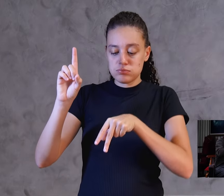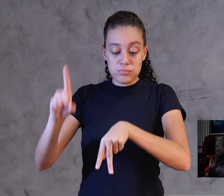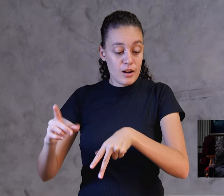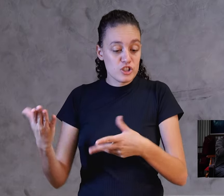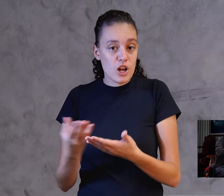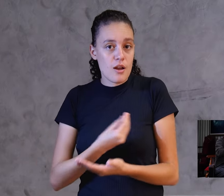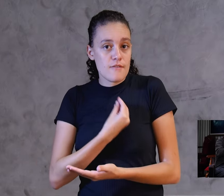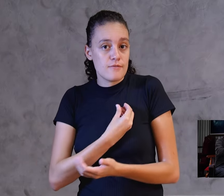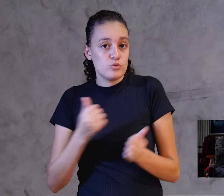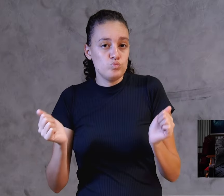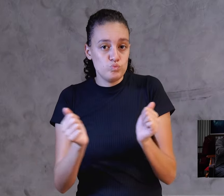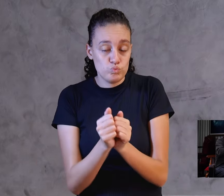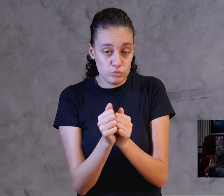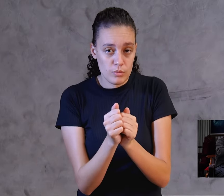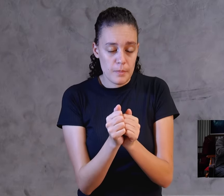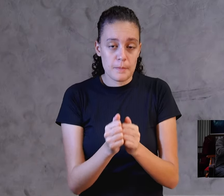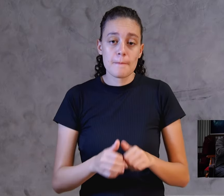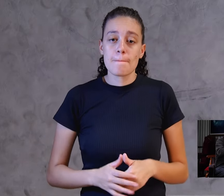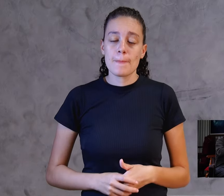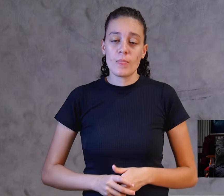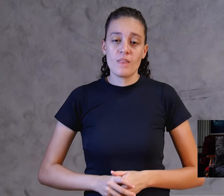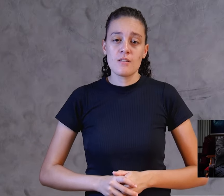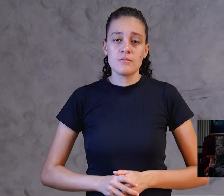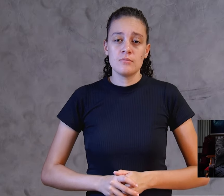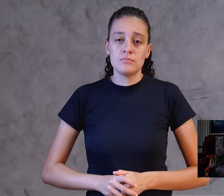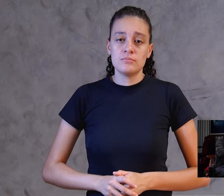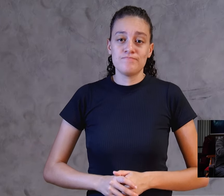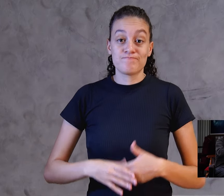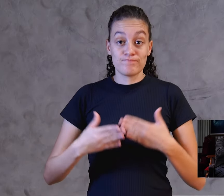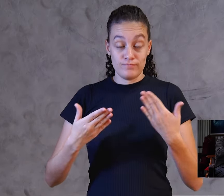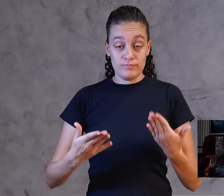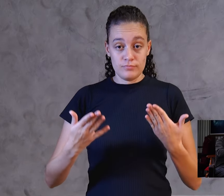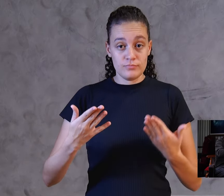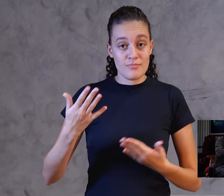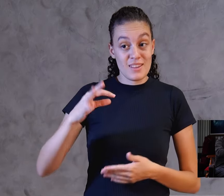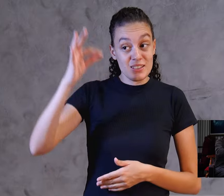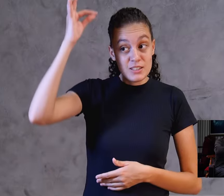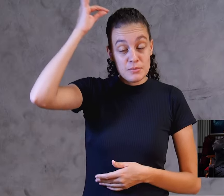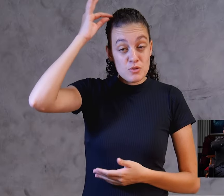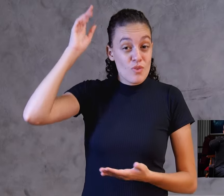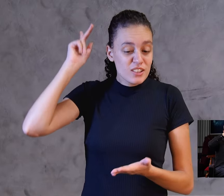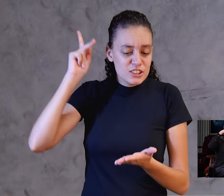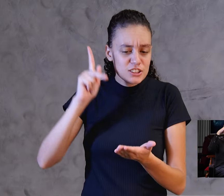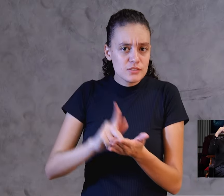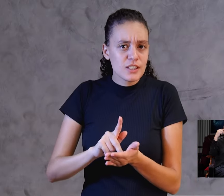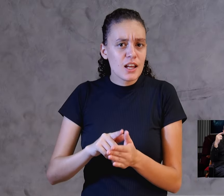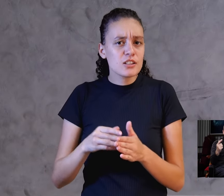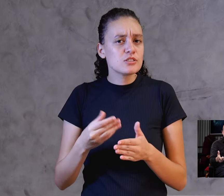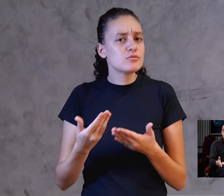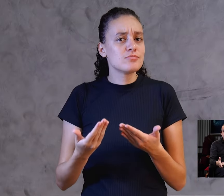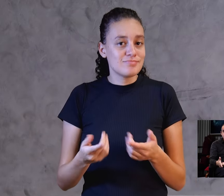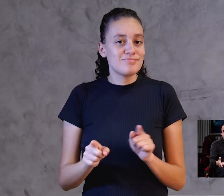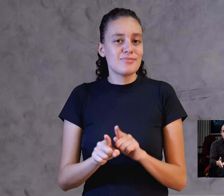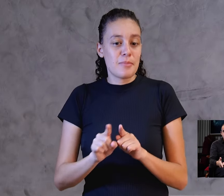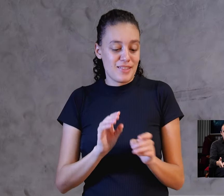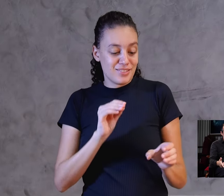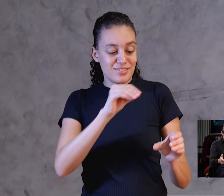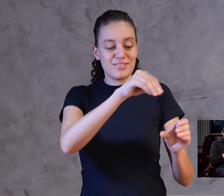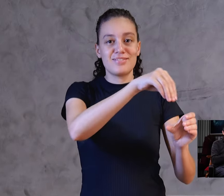eles. Mas esse Espírito de verdade estaria neles. Então,